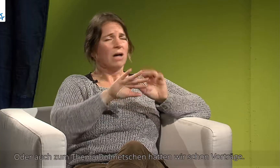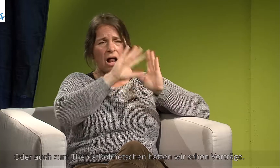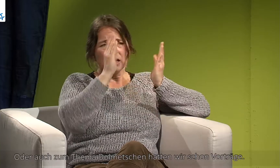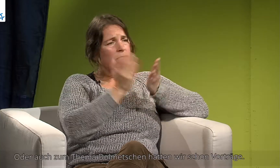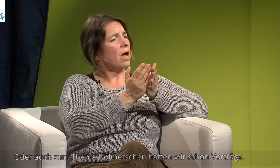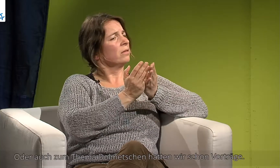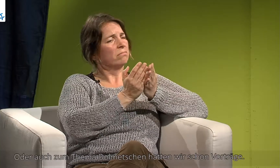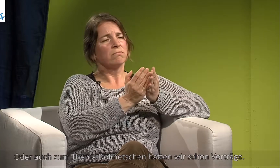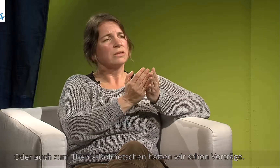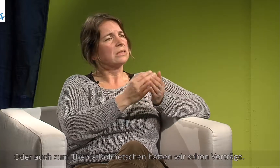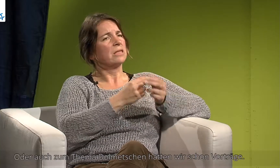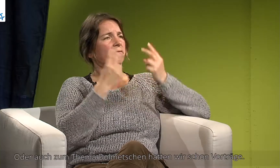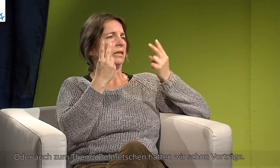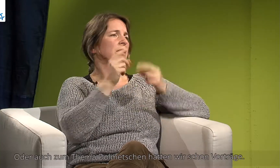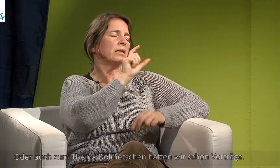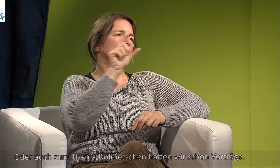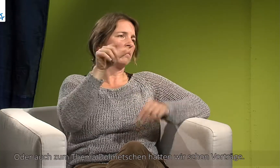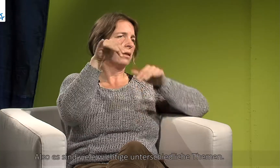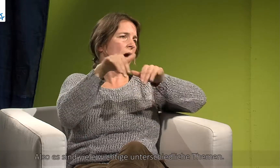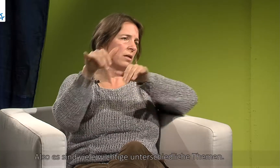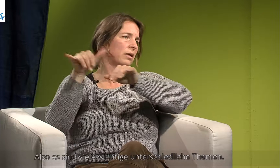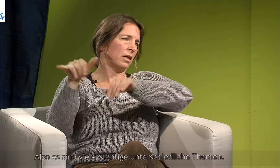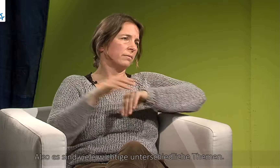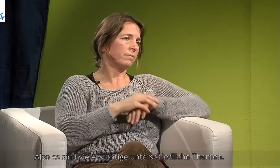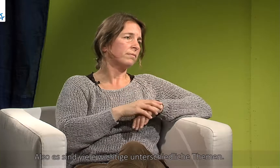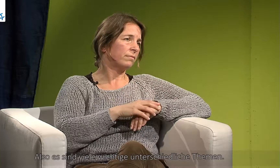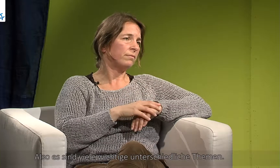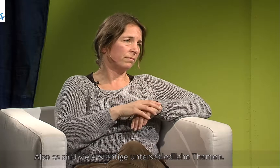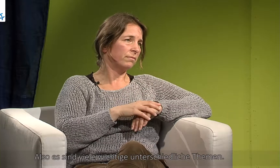wir auch schon mal Vorträge. Also es sind viele wichtige, unterschiedliche Themen.